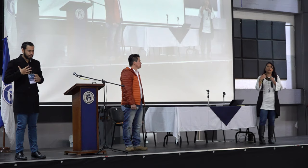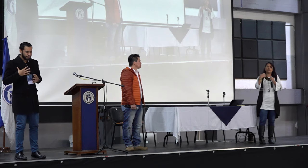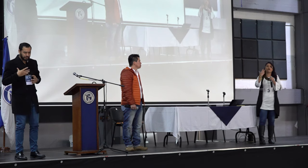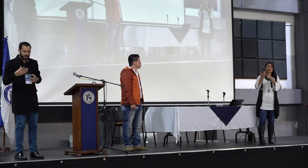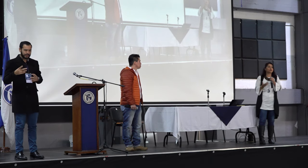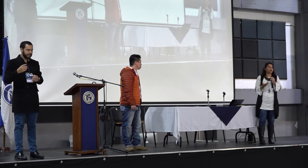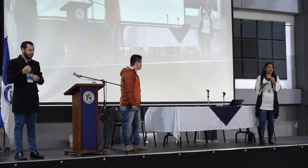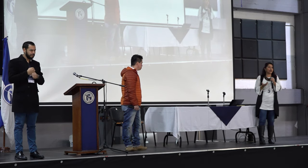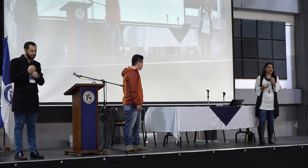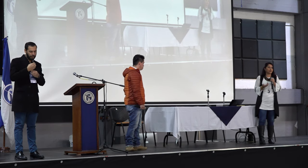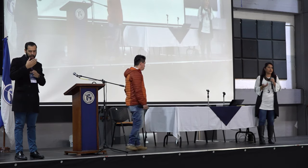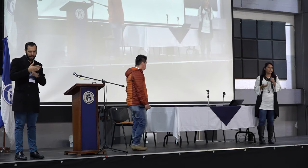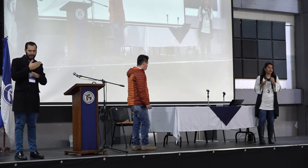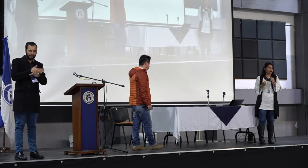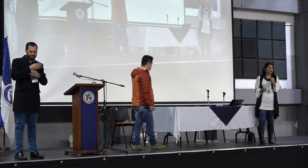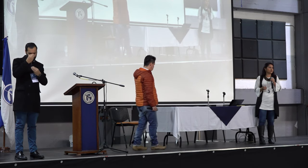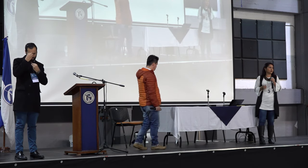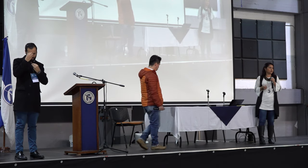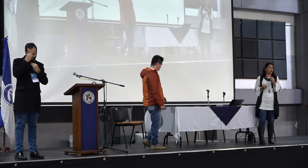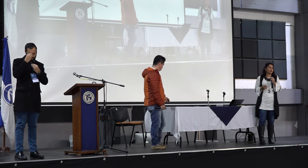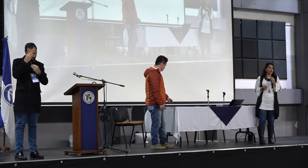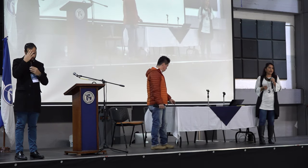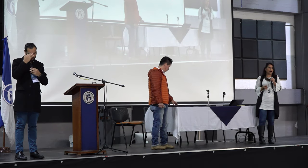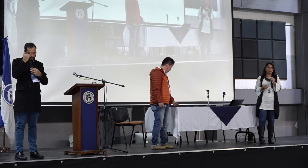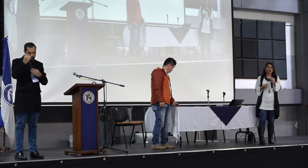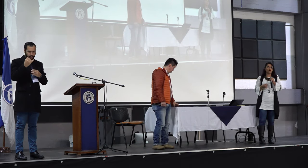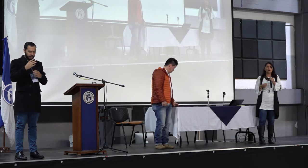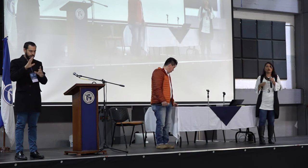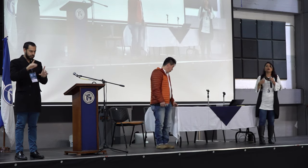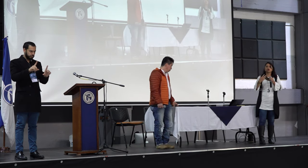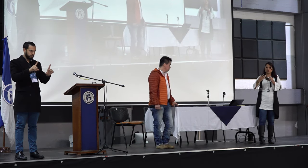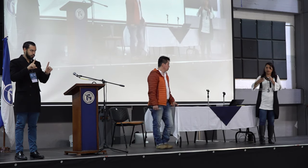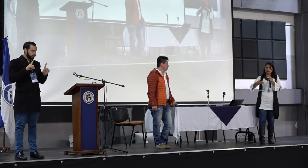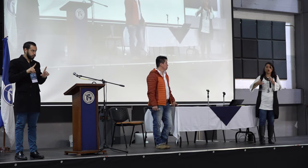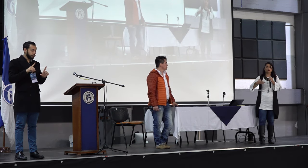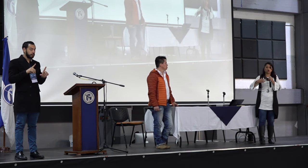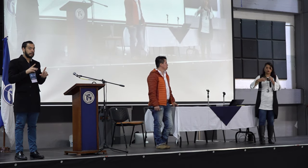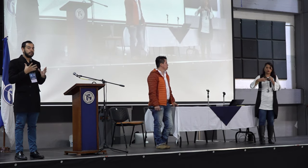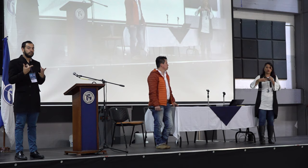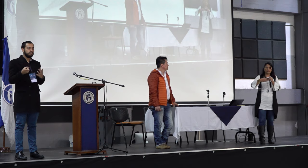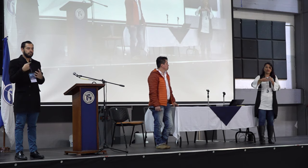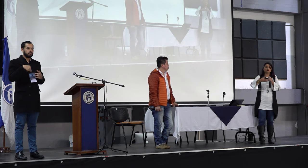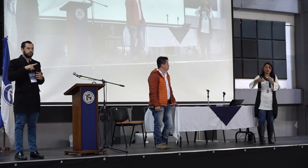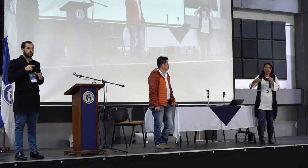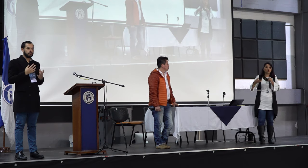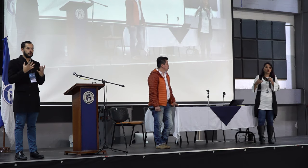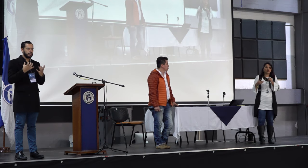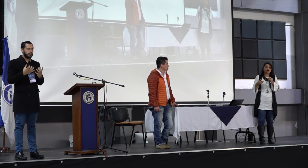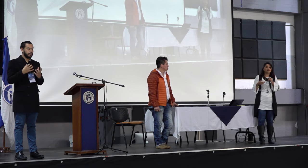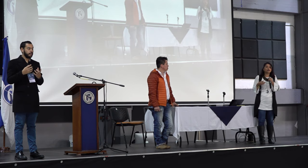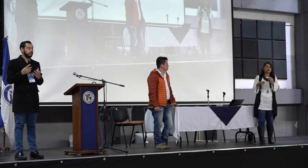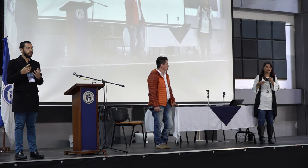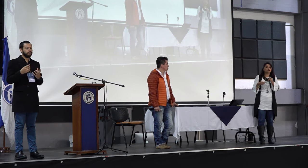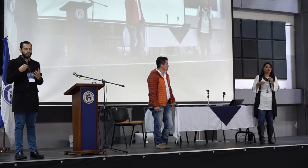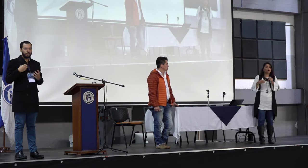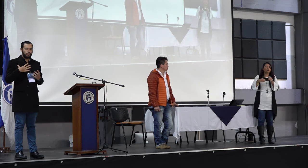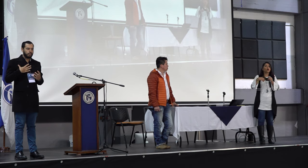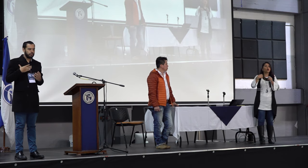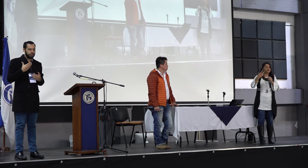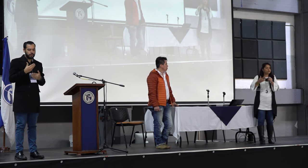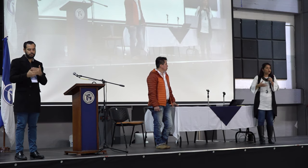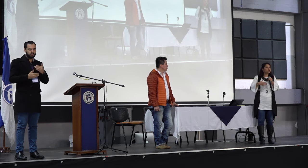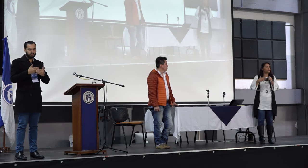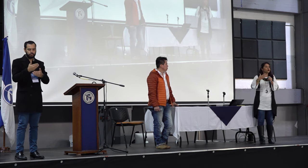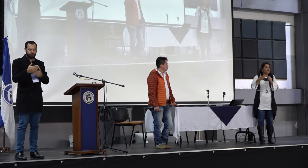formación académica en el espacio del pregrado, entonces queremos tener una oportunidad de realizar un proceso